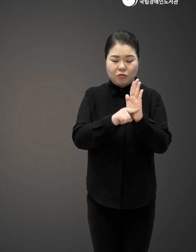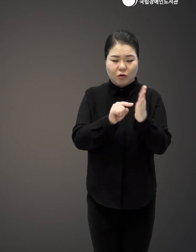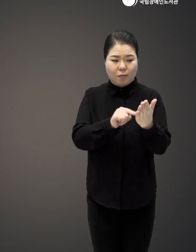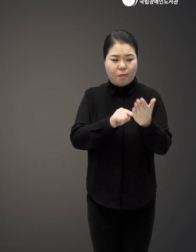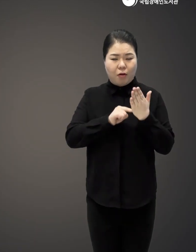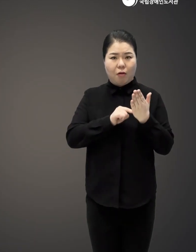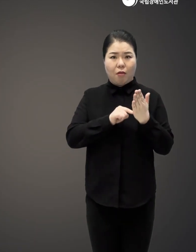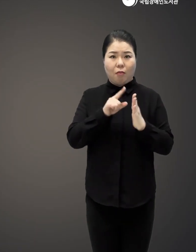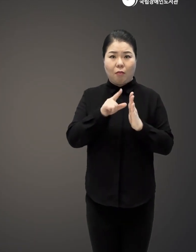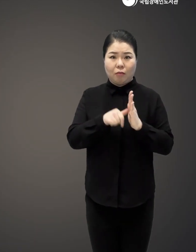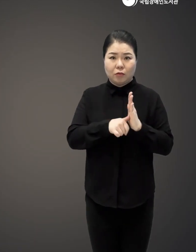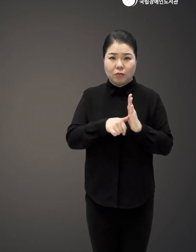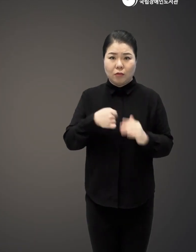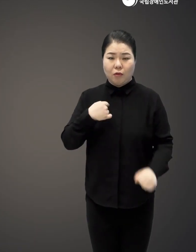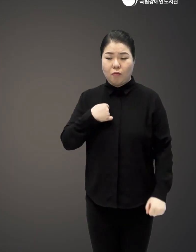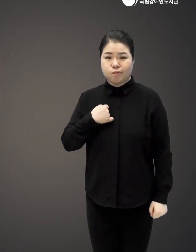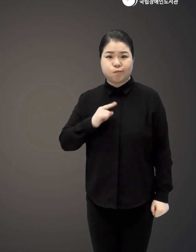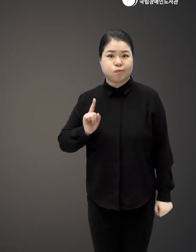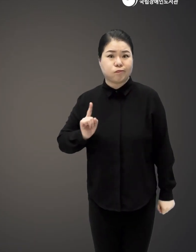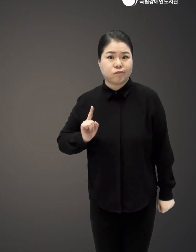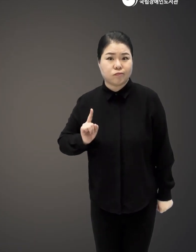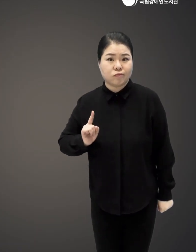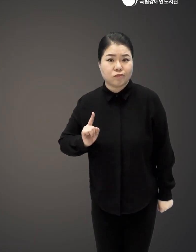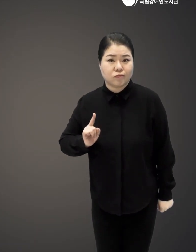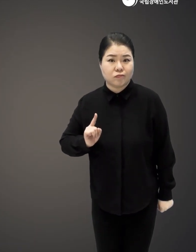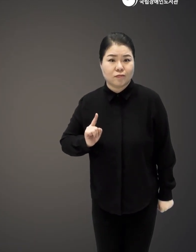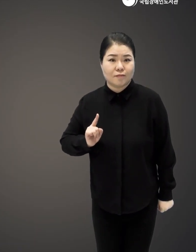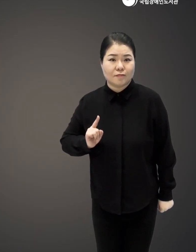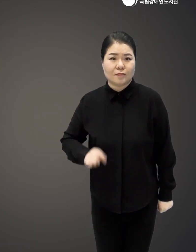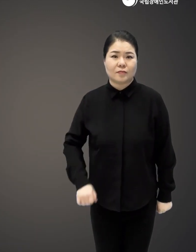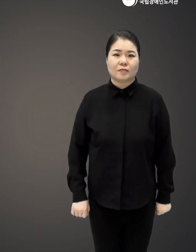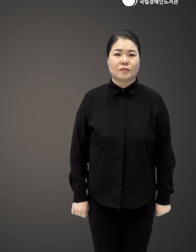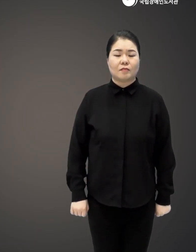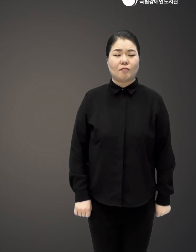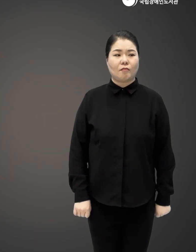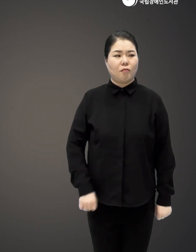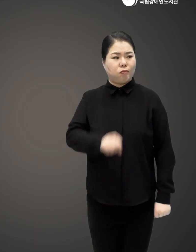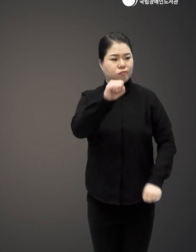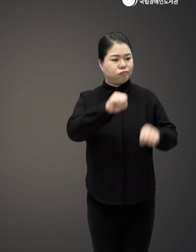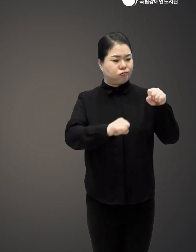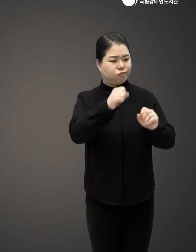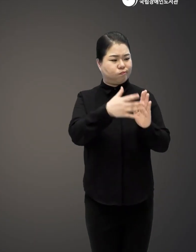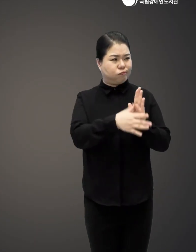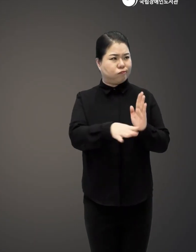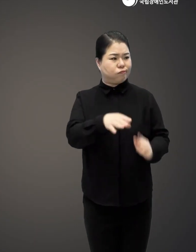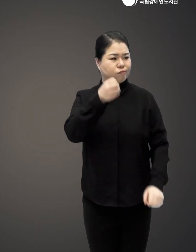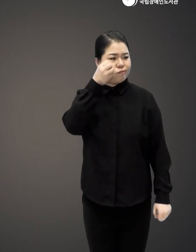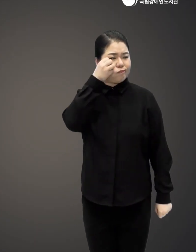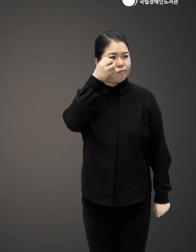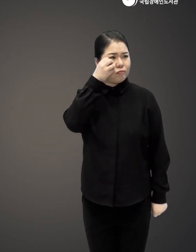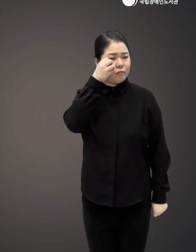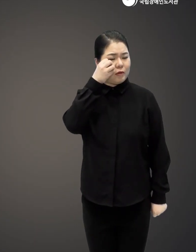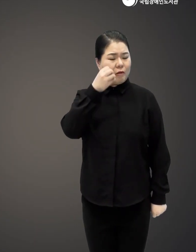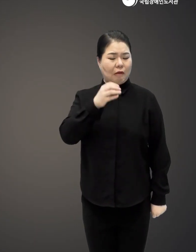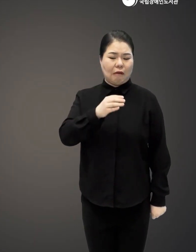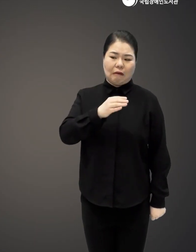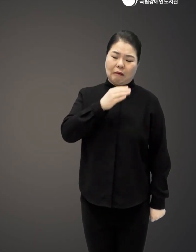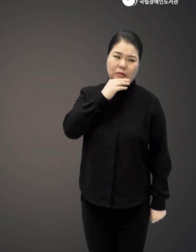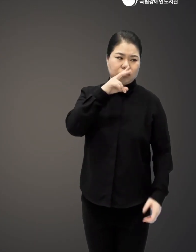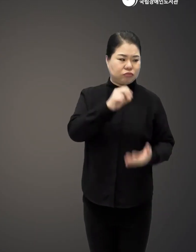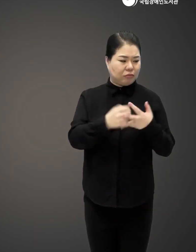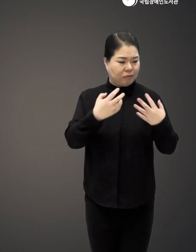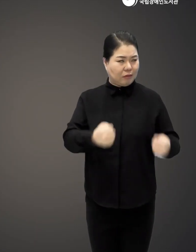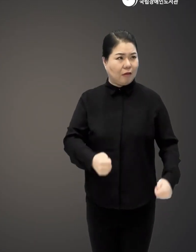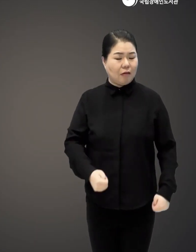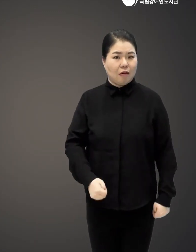부정적이다라고 하는 나쁜 감정을 비칠 때 우리는 어떻게 하나요? 아 왜 저렇게 하는 거야? 아 정말 문제네?